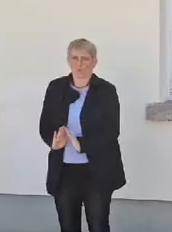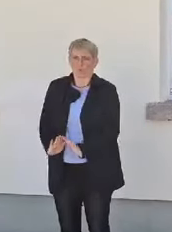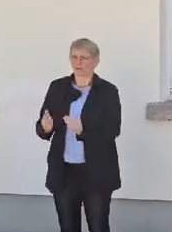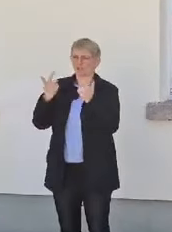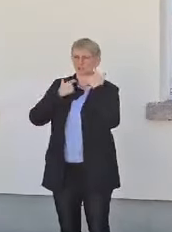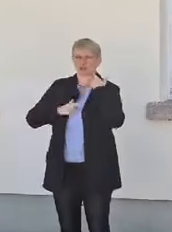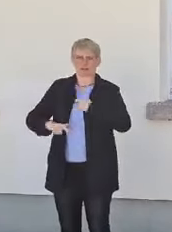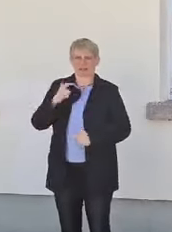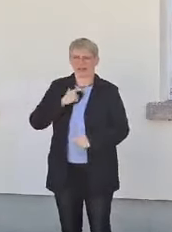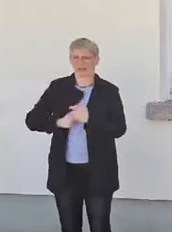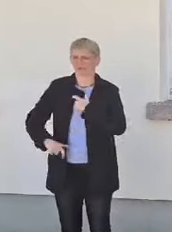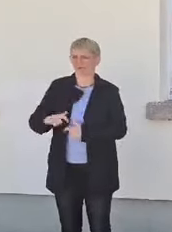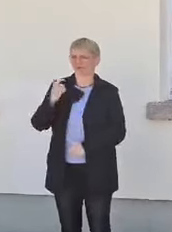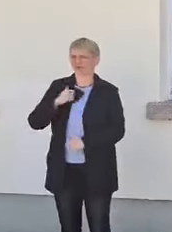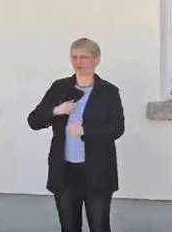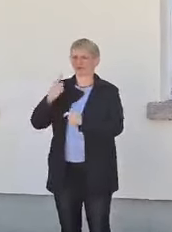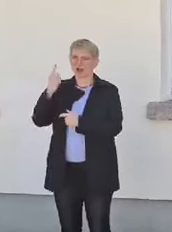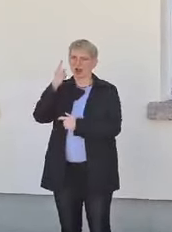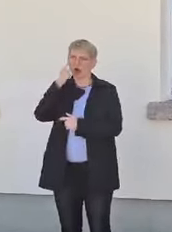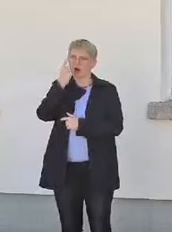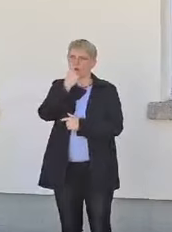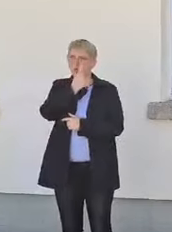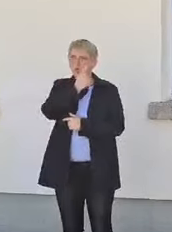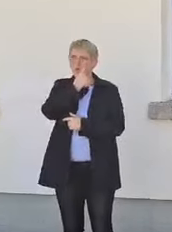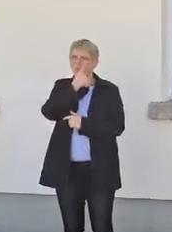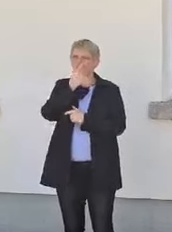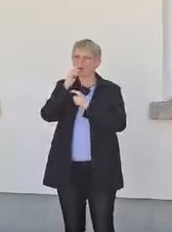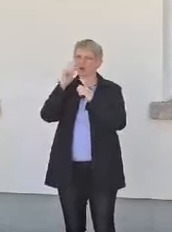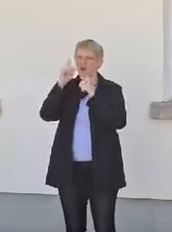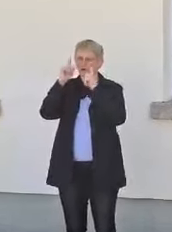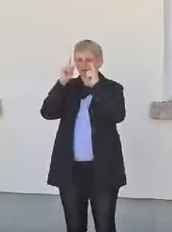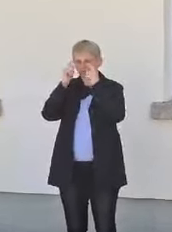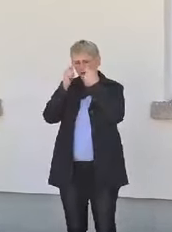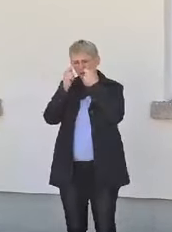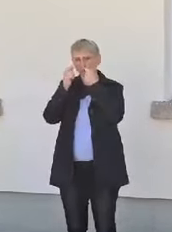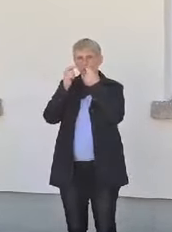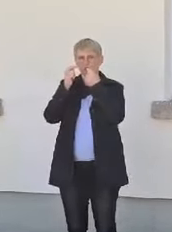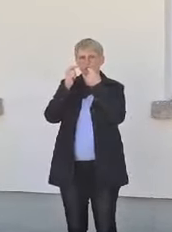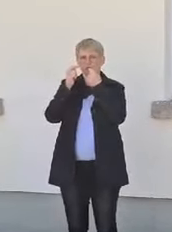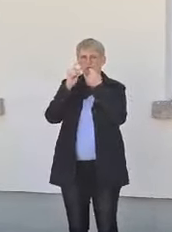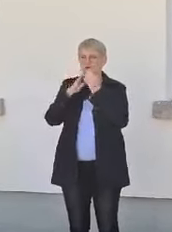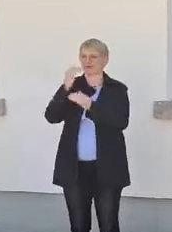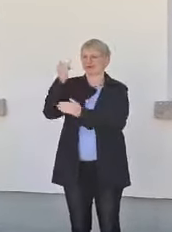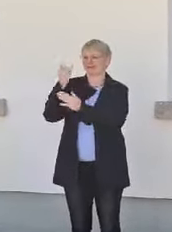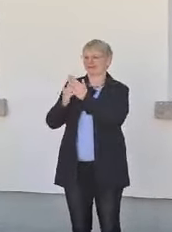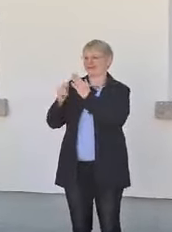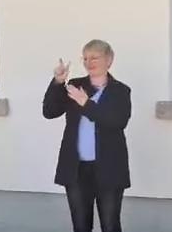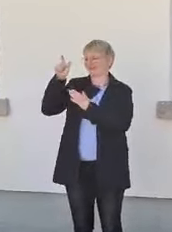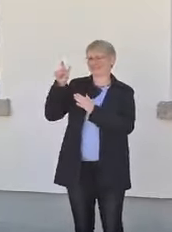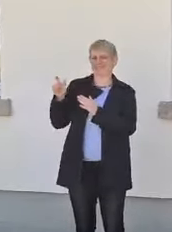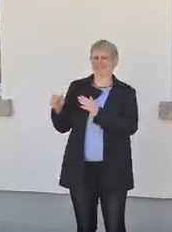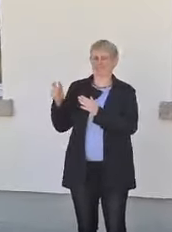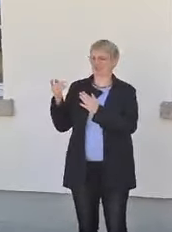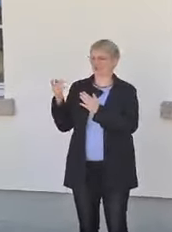Die Augen des Kopfes sind geschlossen. Und dann die letzte Szene, ein Totenschädel,